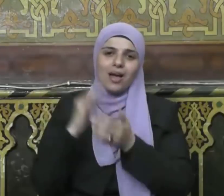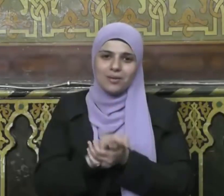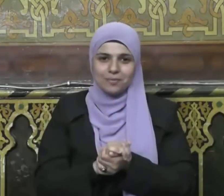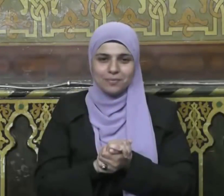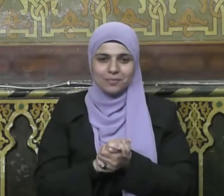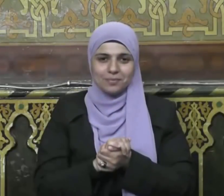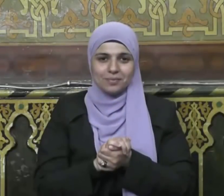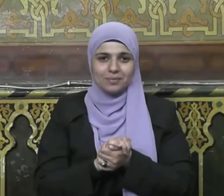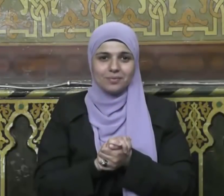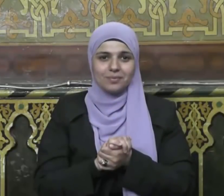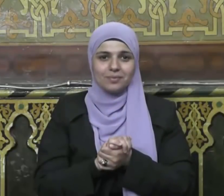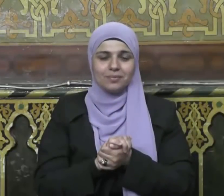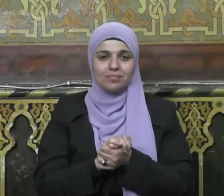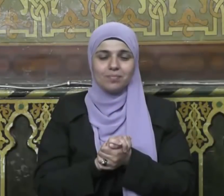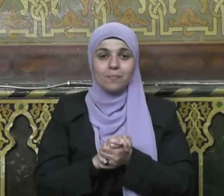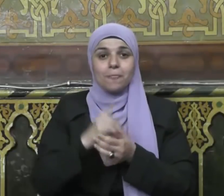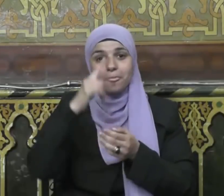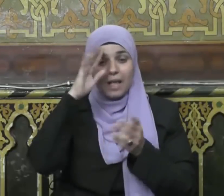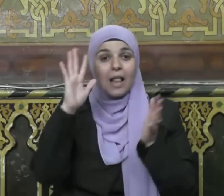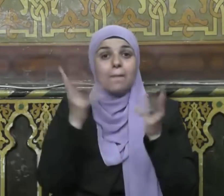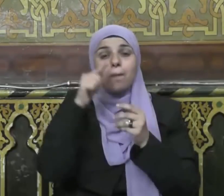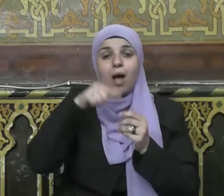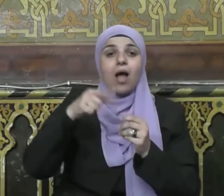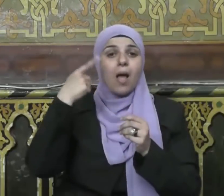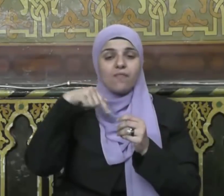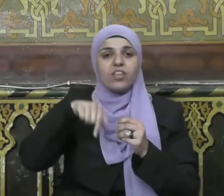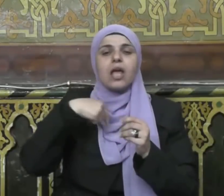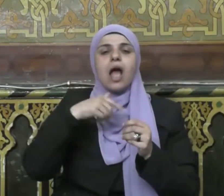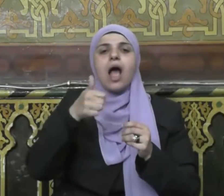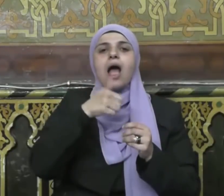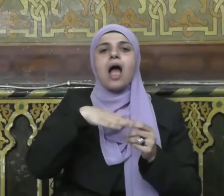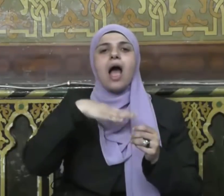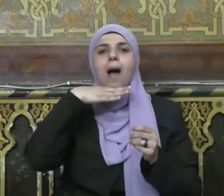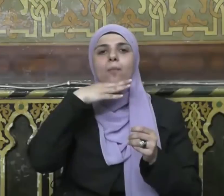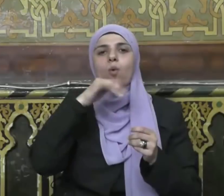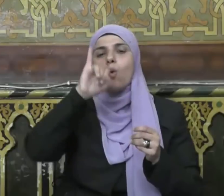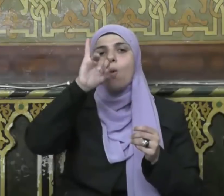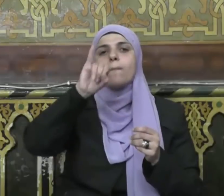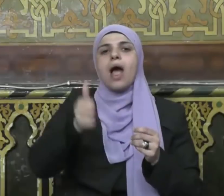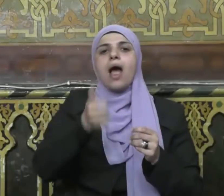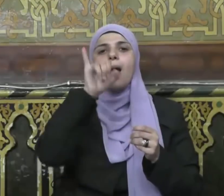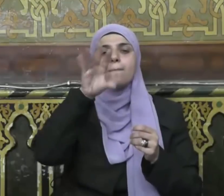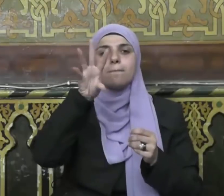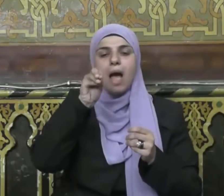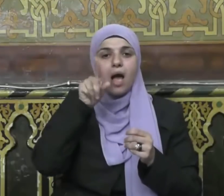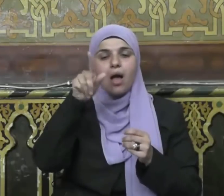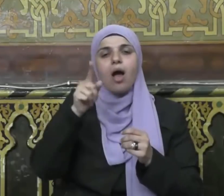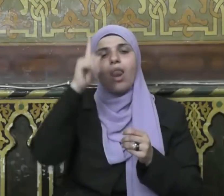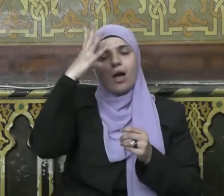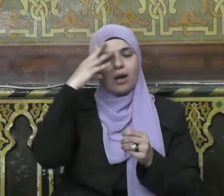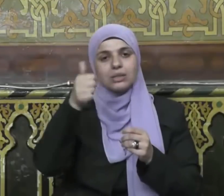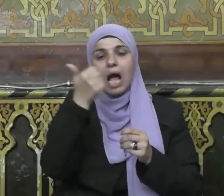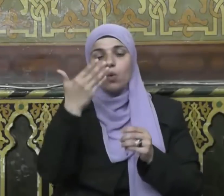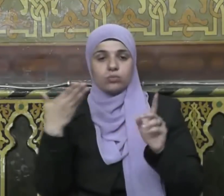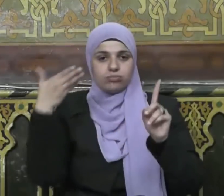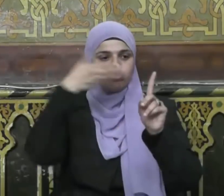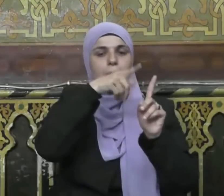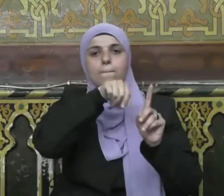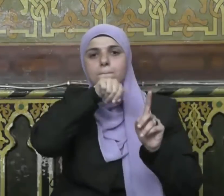ينبئهم بما عملوا يوم القيامة إن الله بكل شيء عليم والصوم من العبادات التي